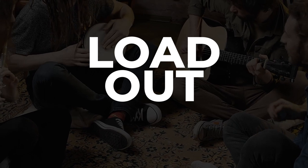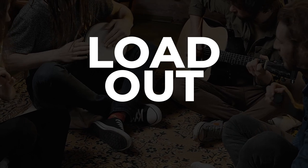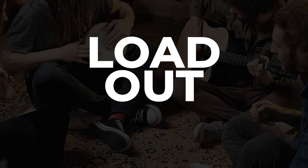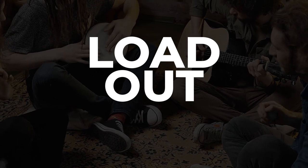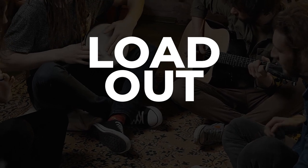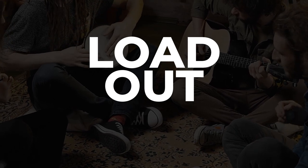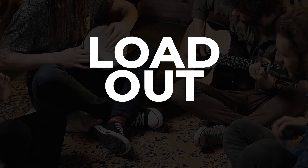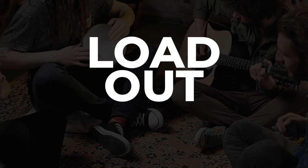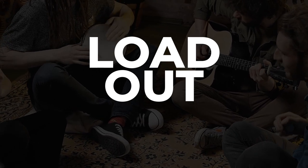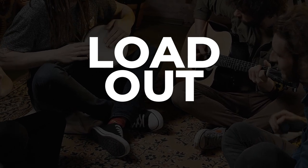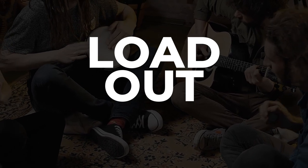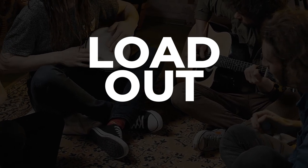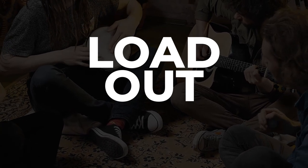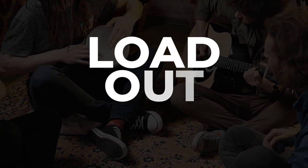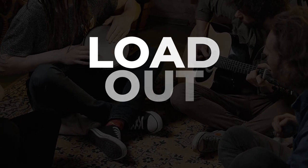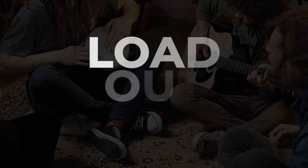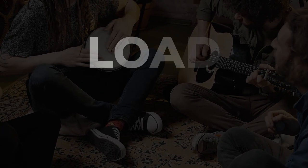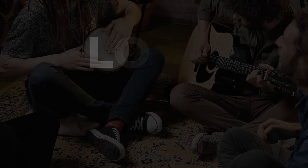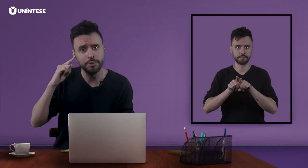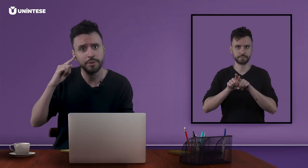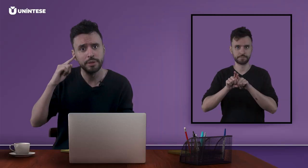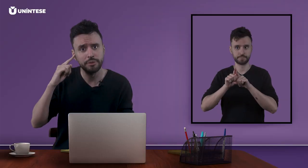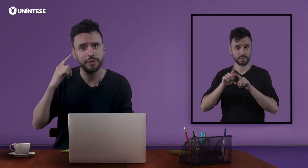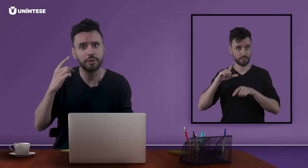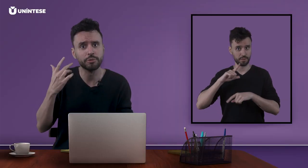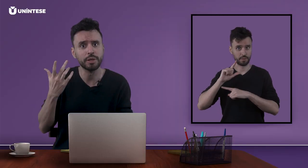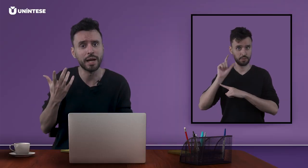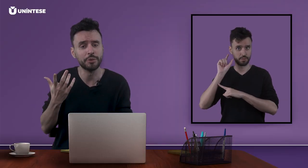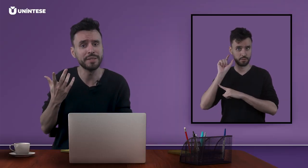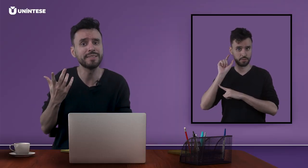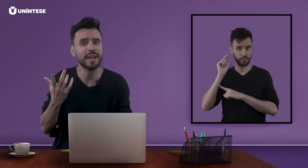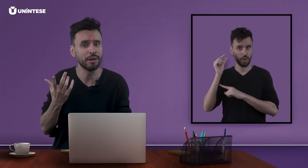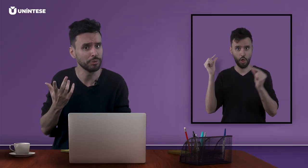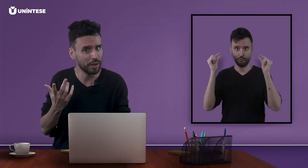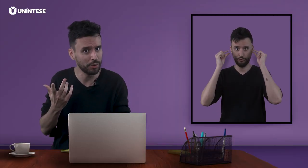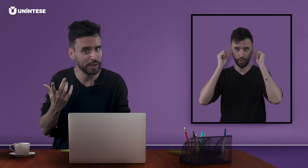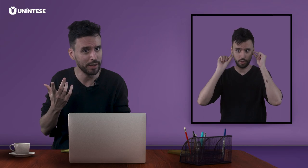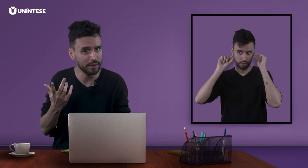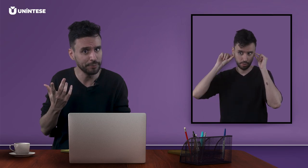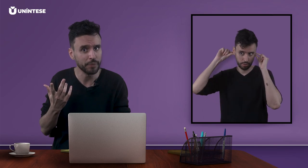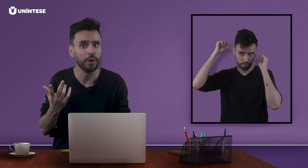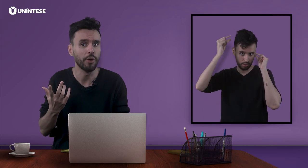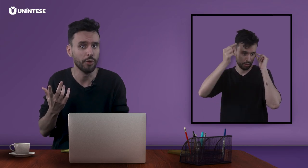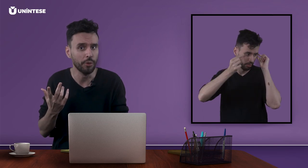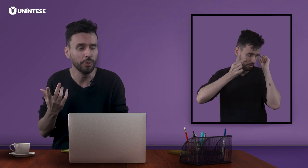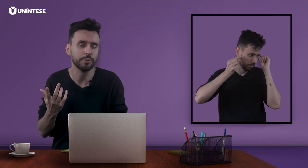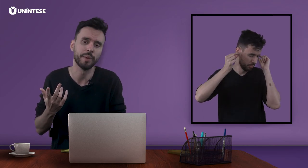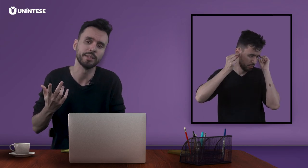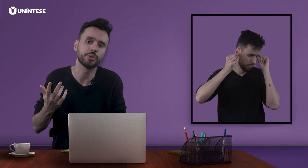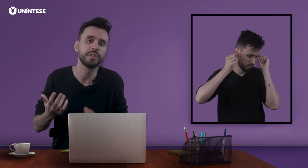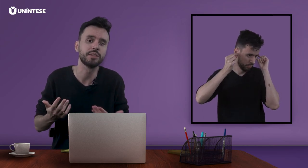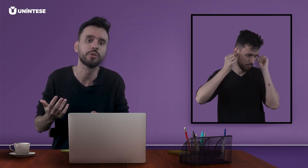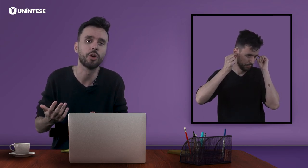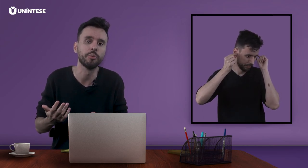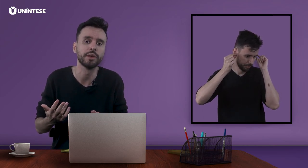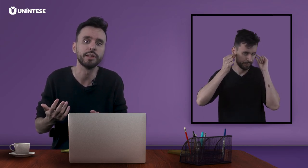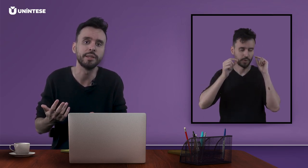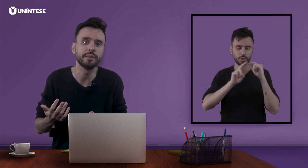Fones de ouvido, que ficam do lado externo da orelha, ou mais conhecido como in